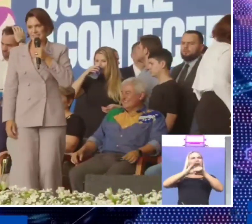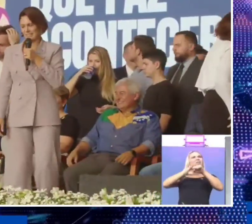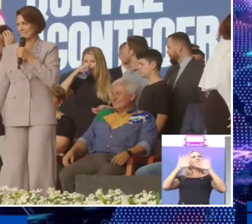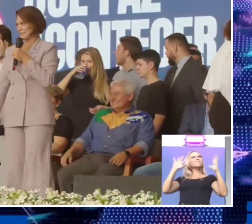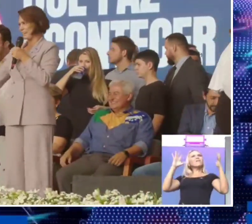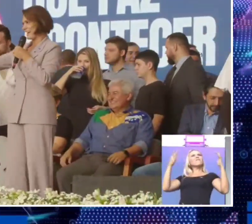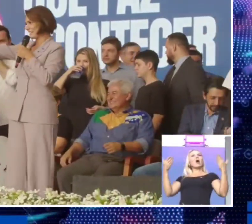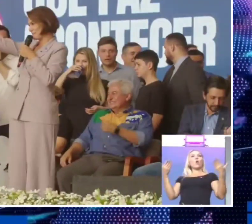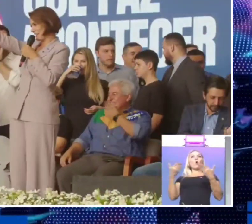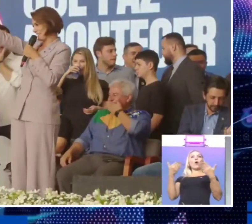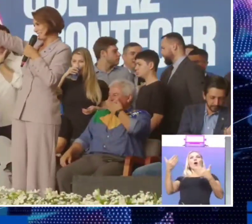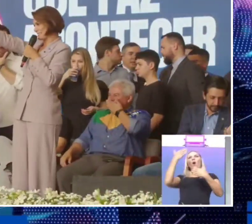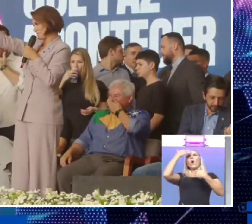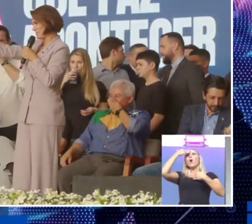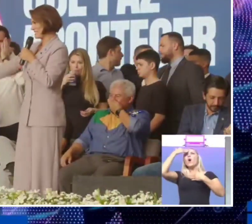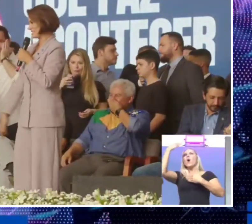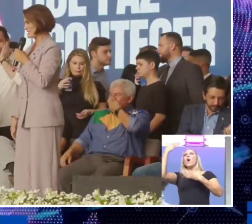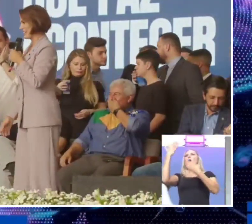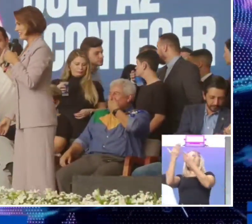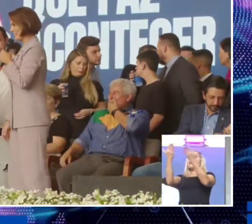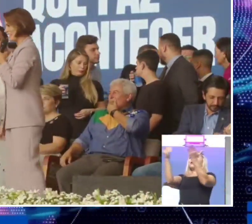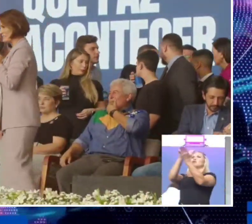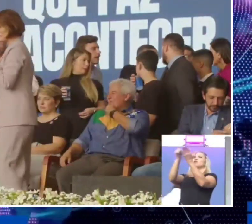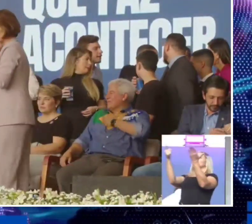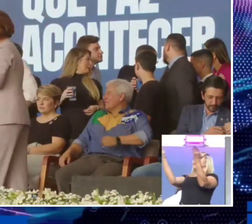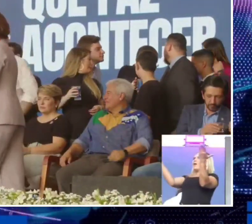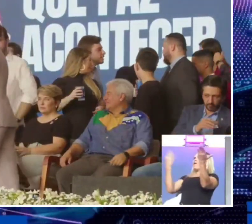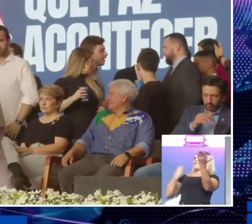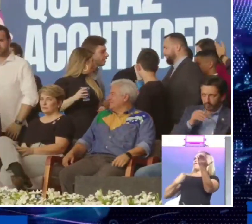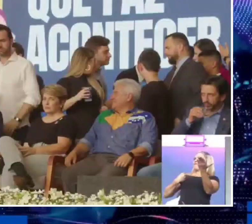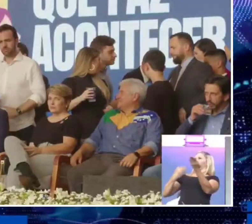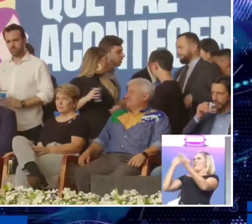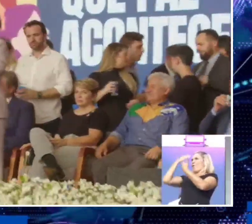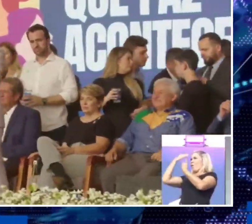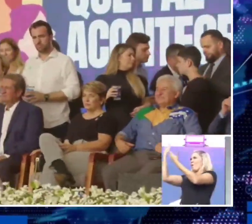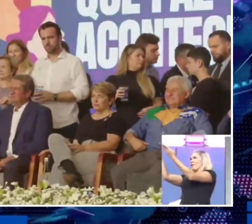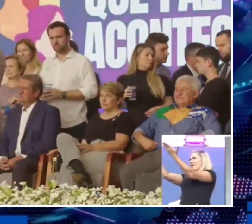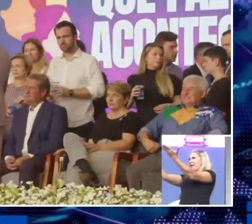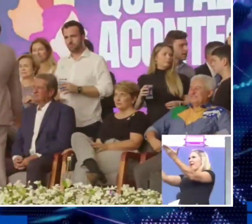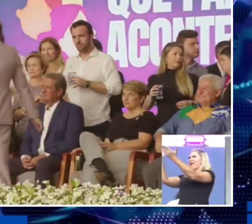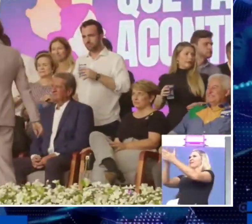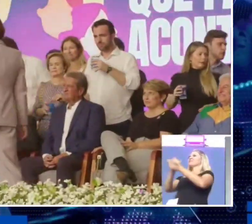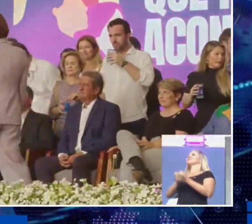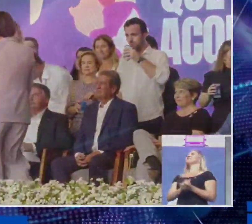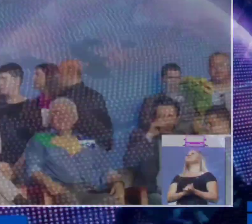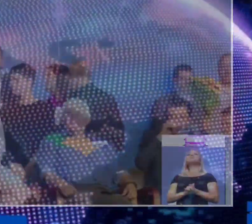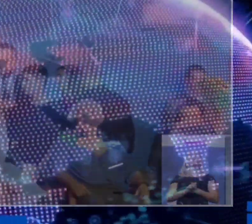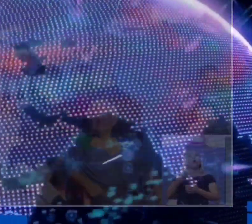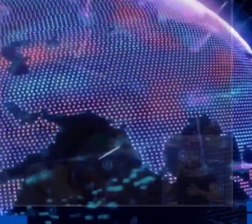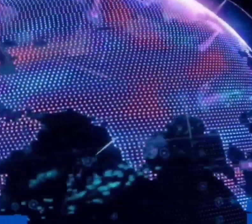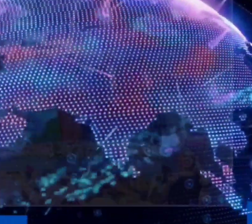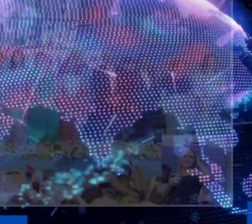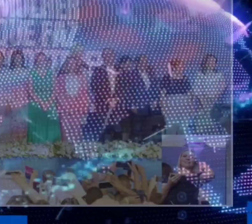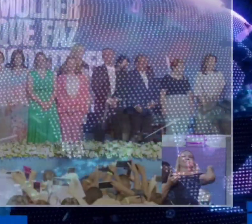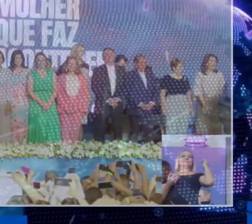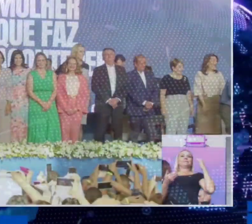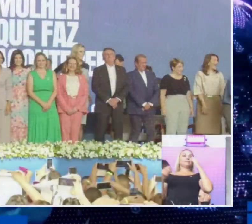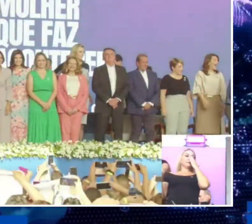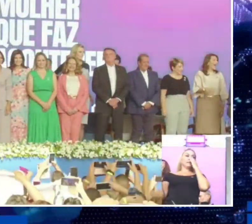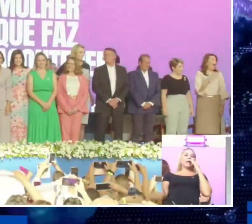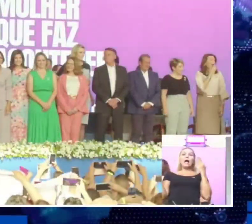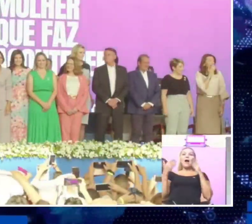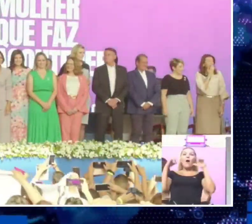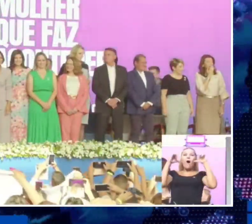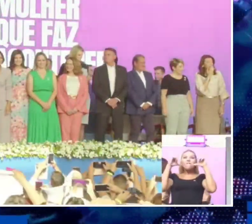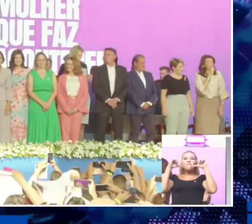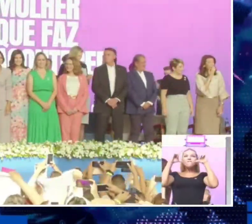acontecesse. Obrigada imprensa por vocês estarem aqui. Obrigada a todos. Vamos continuar. Vamos agora então